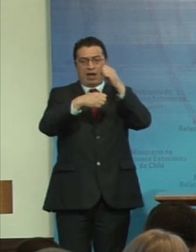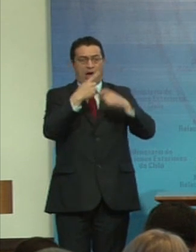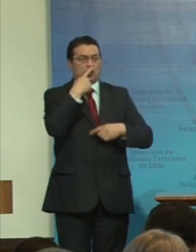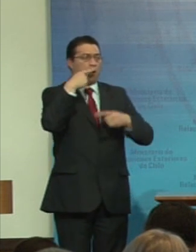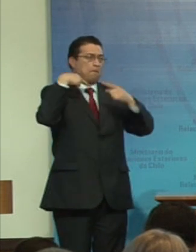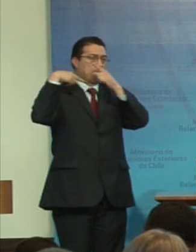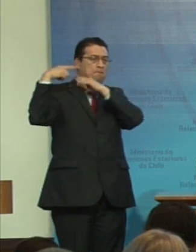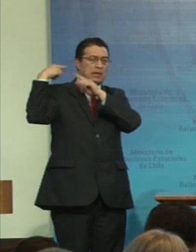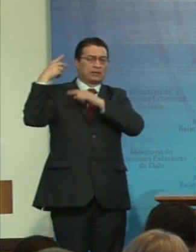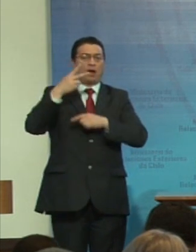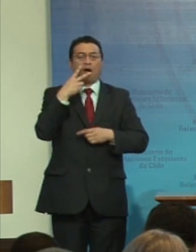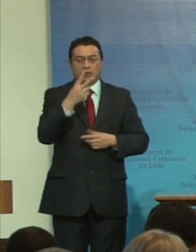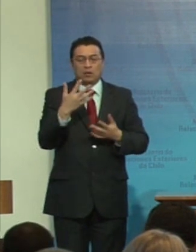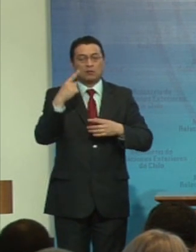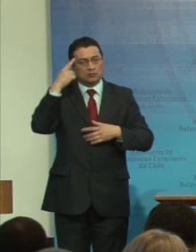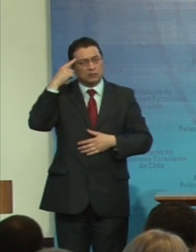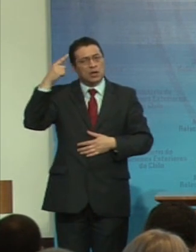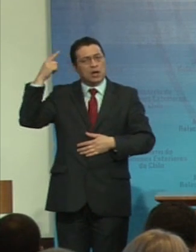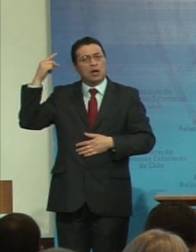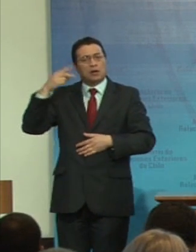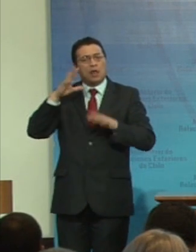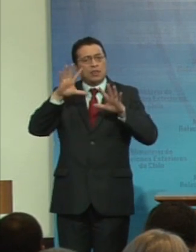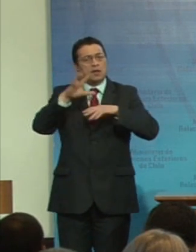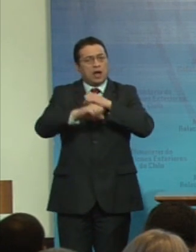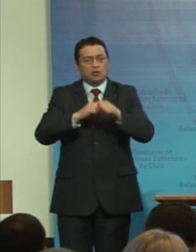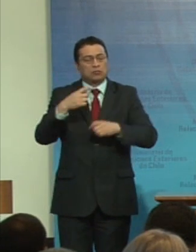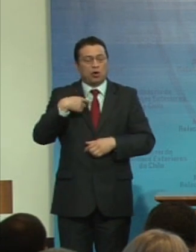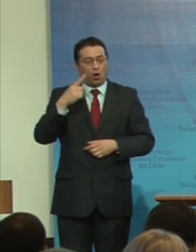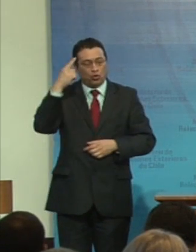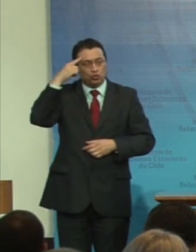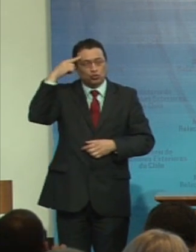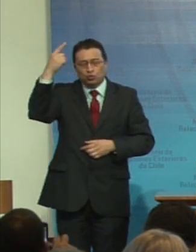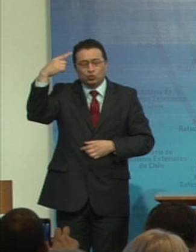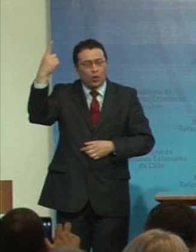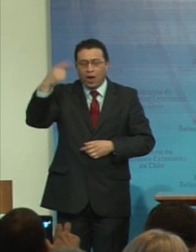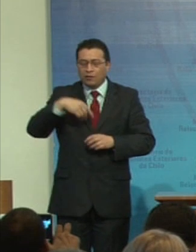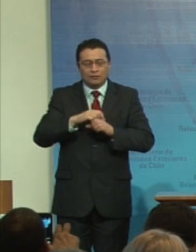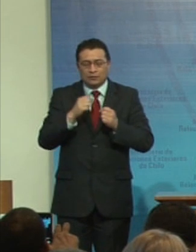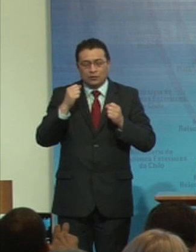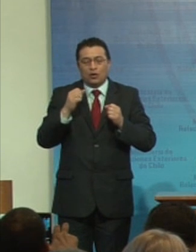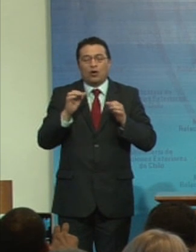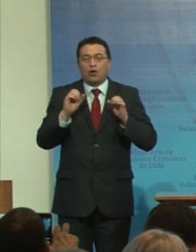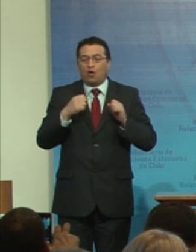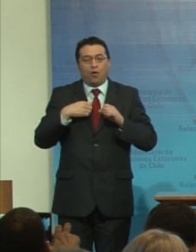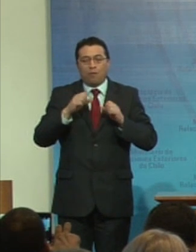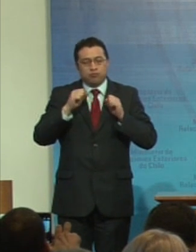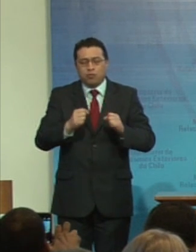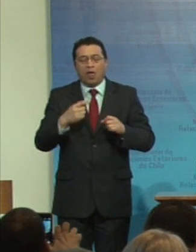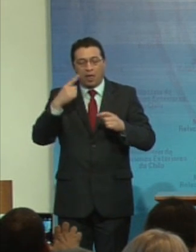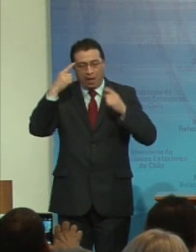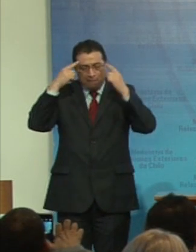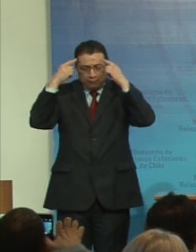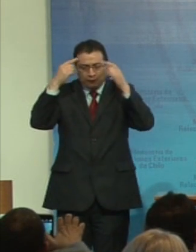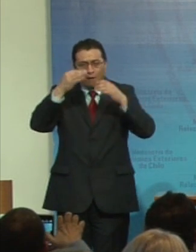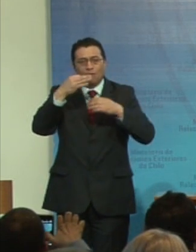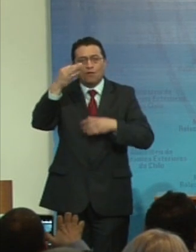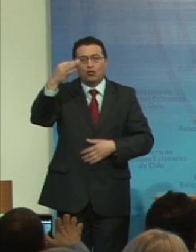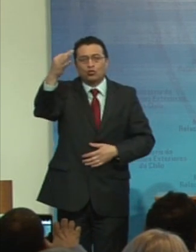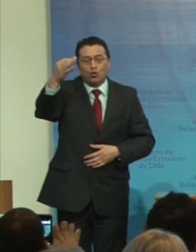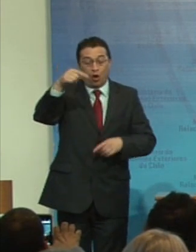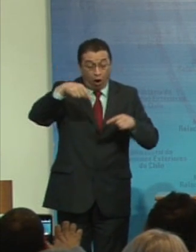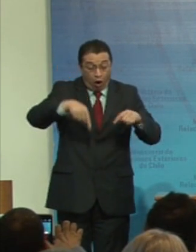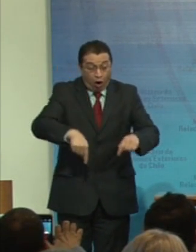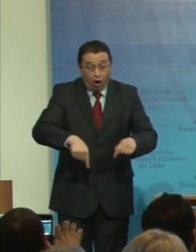me sitúo antes de esos diez años, ni en sueños, ni en sueños hubiera pensado que